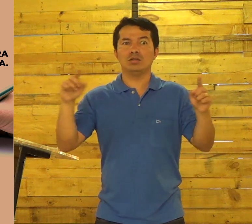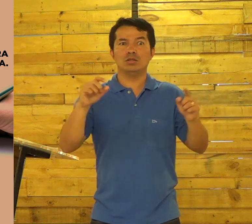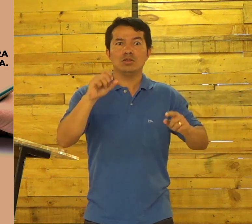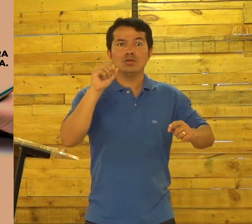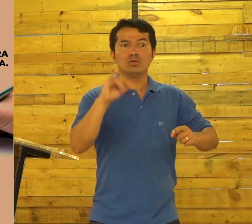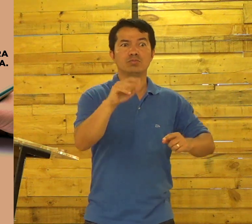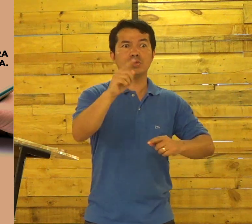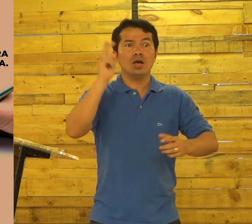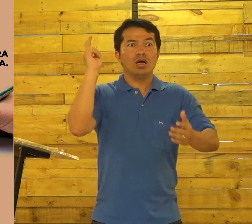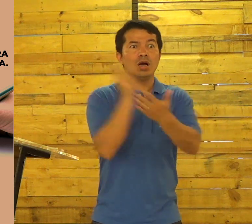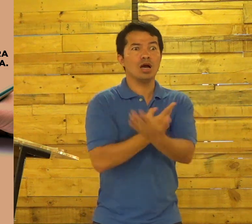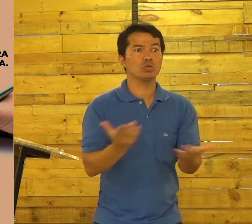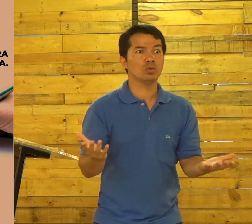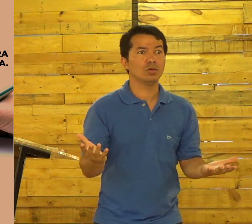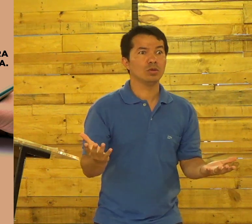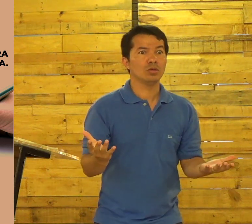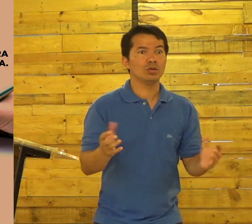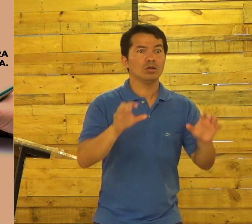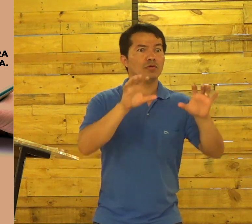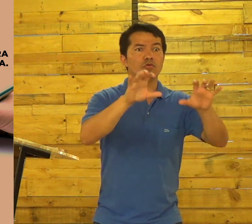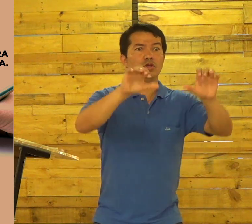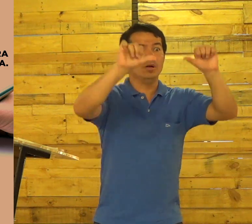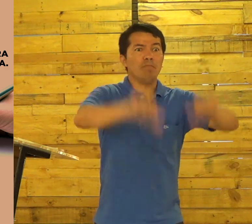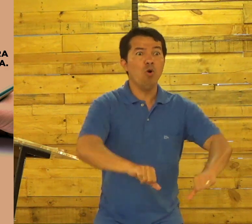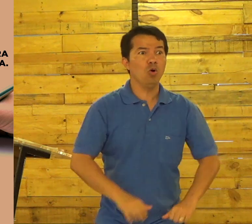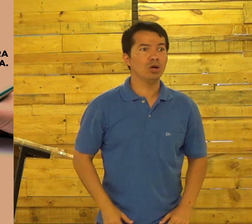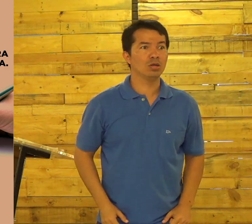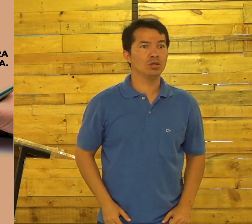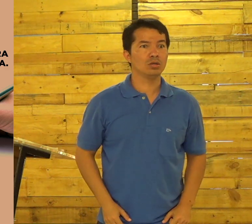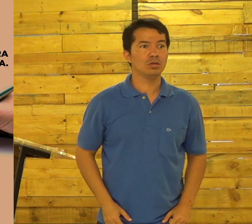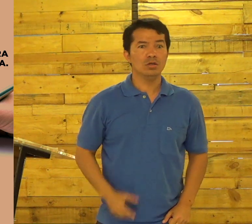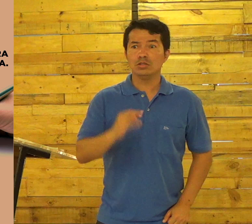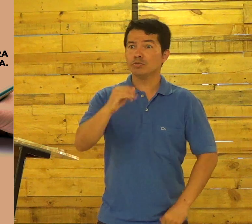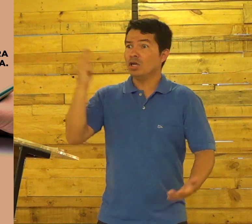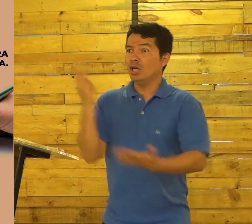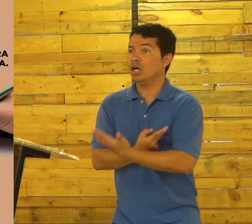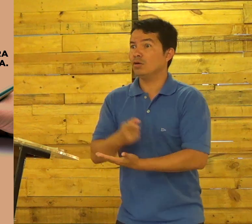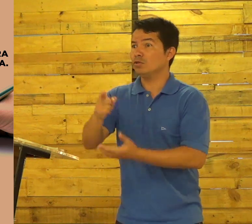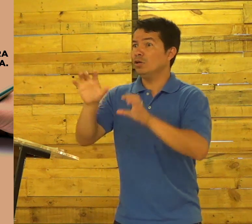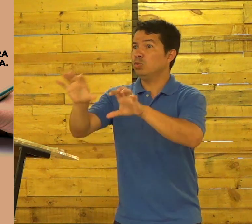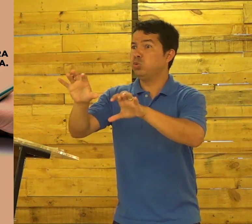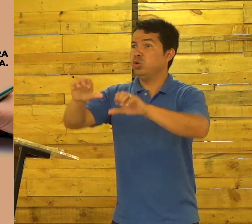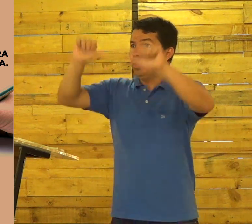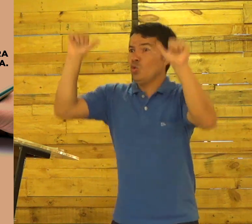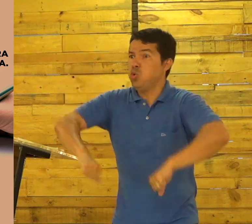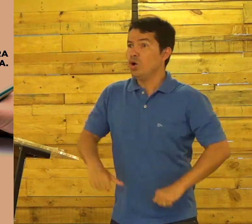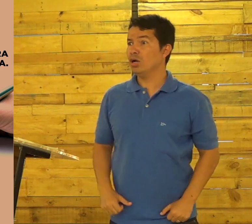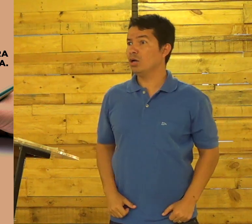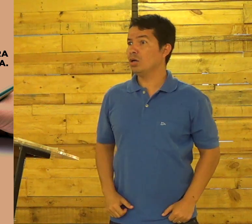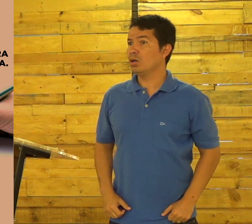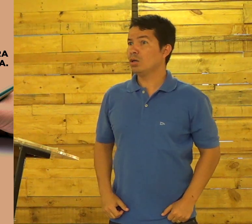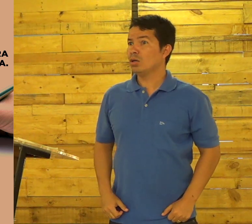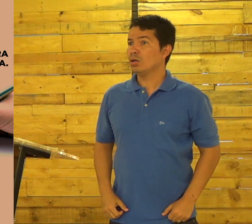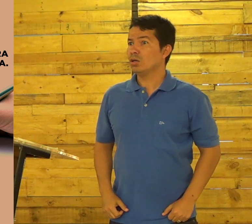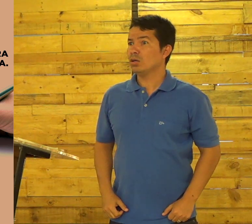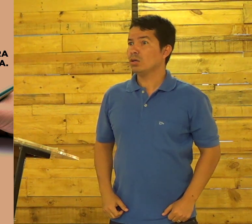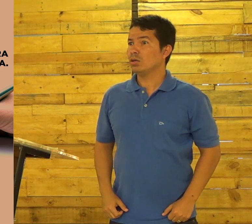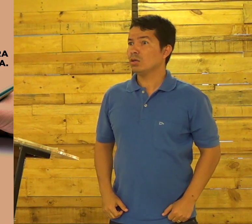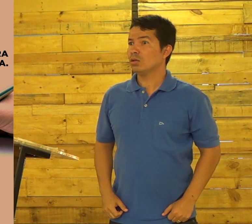influencia Mas você está influenciando De forma ruim Errada Você está exercendo Uma influência ruim